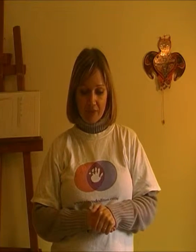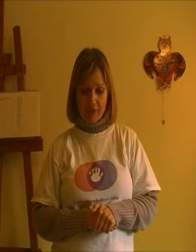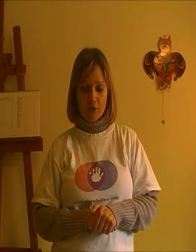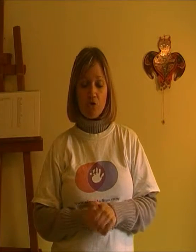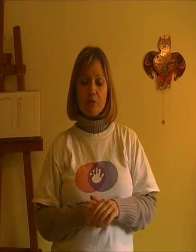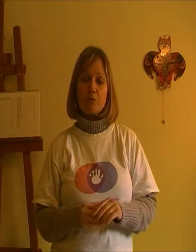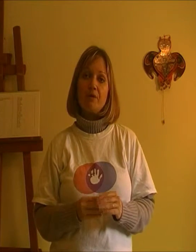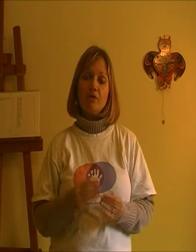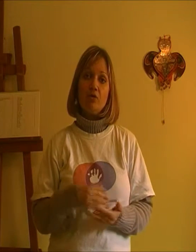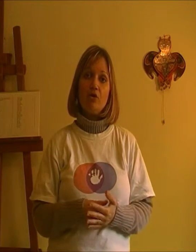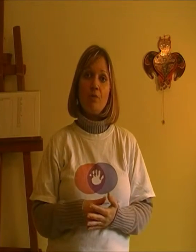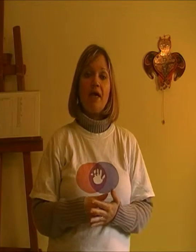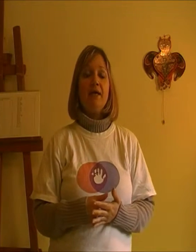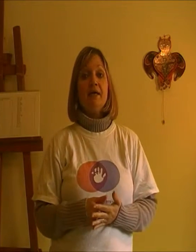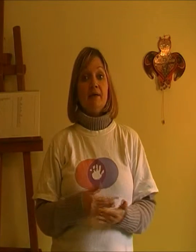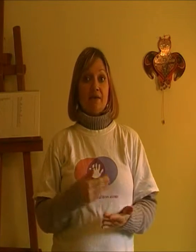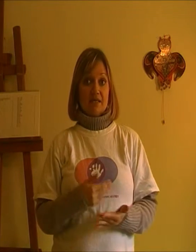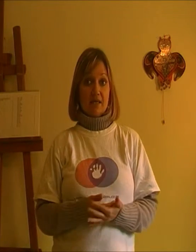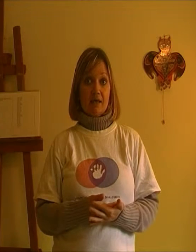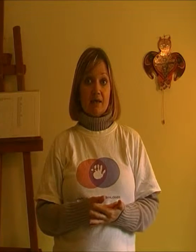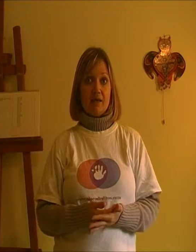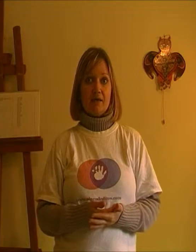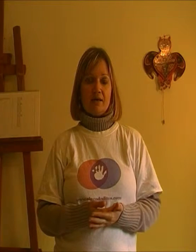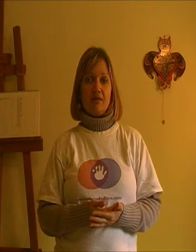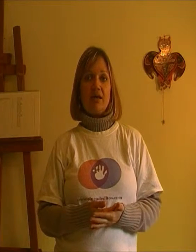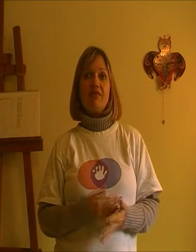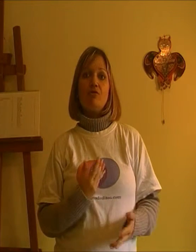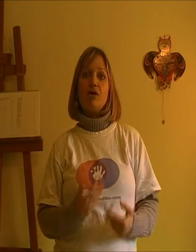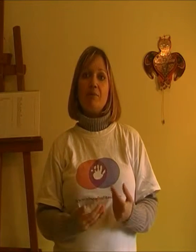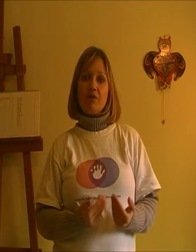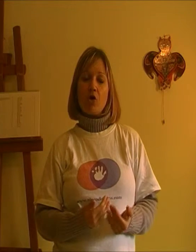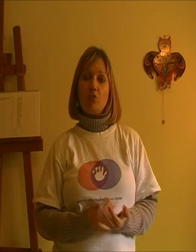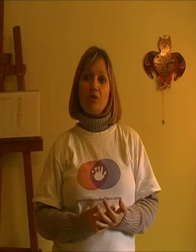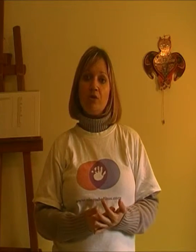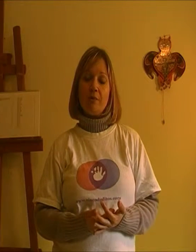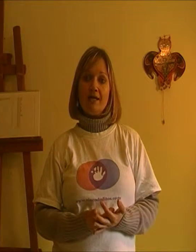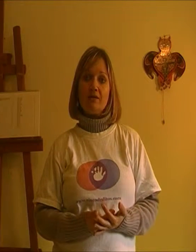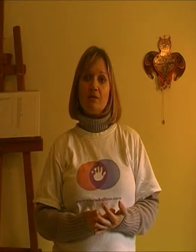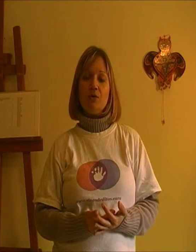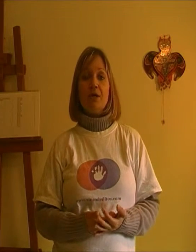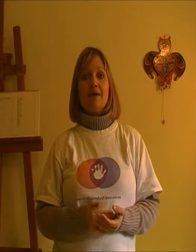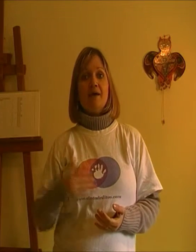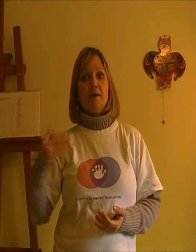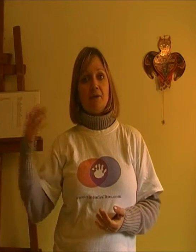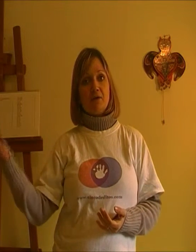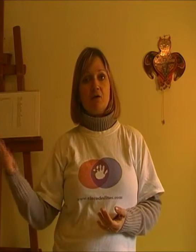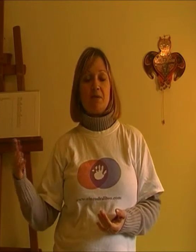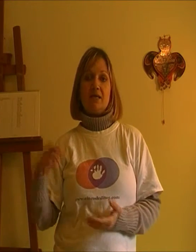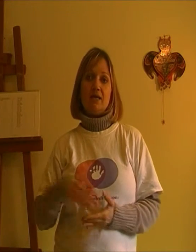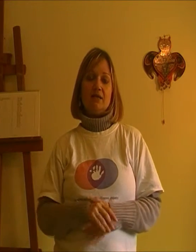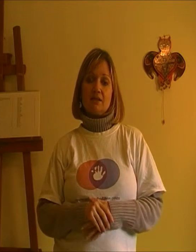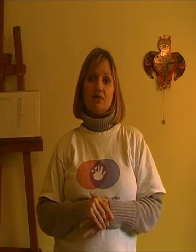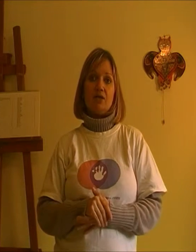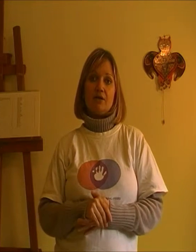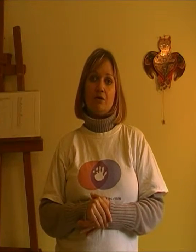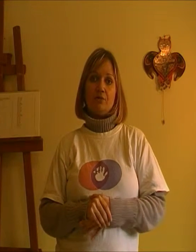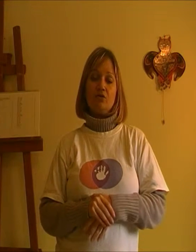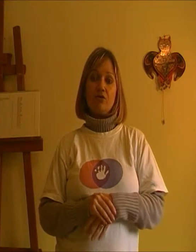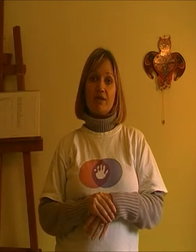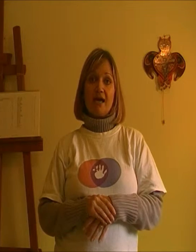Y no es lo mismo aprender un idioma desde recién nacido, que lo aprenden como un idioma nativo, que aprenderlo más adelante en el colegio. Entonces,